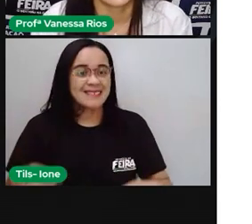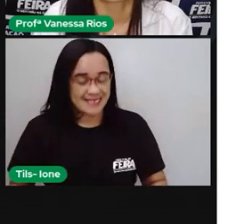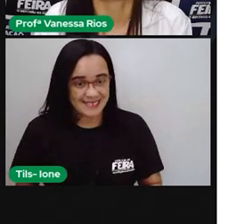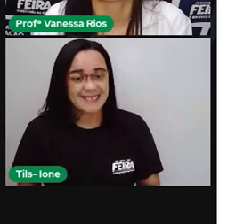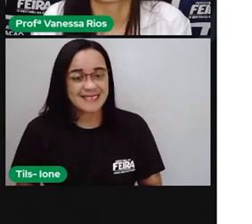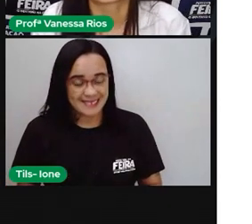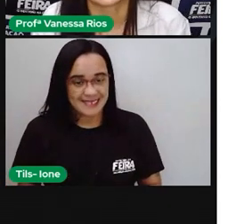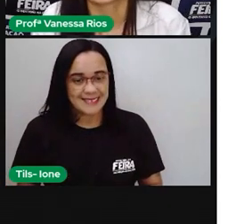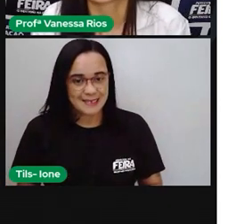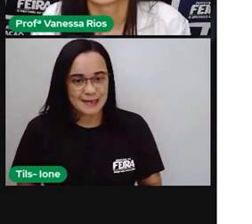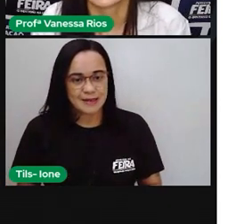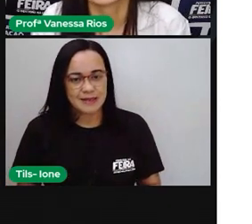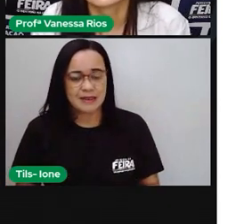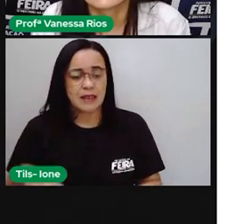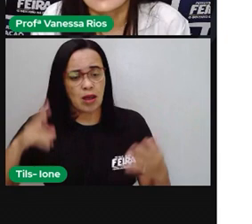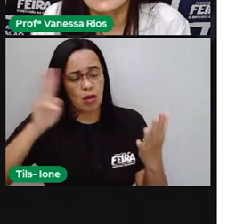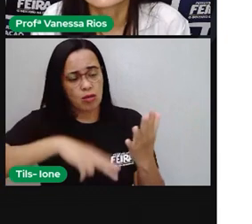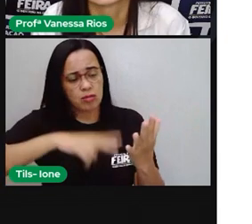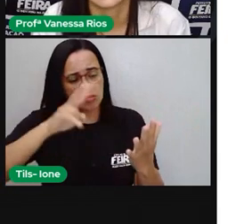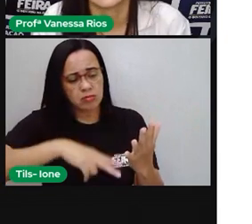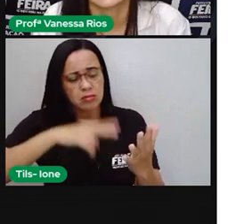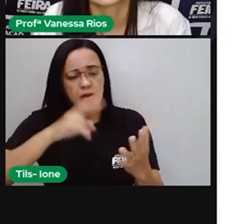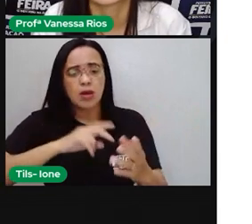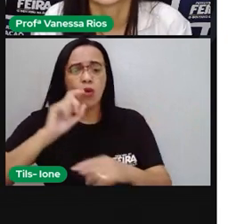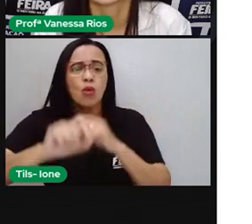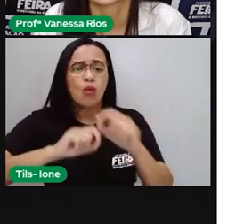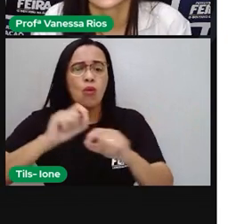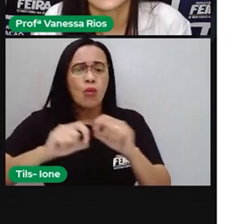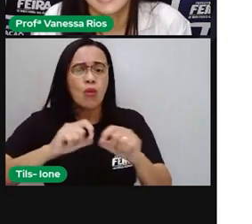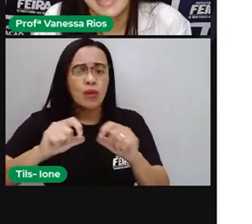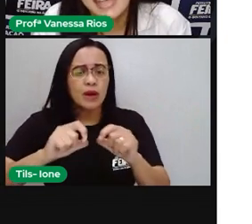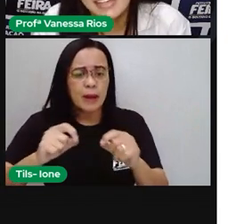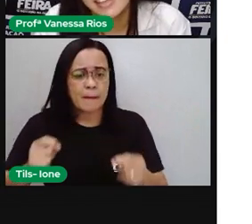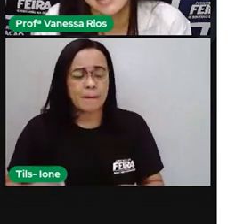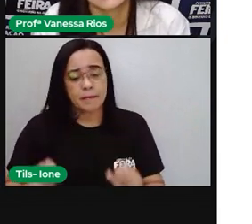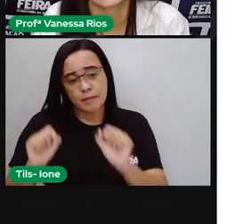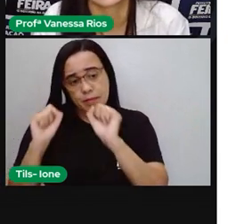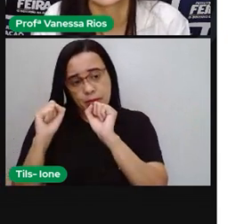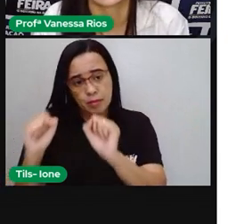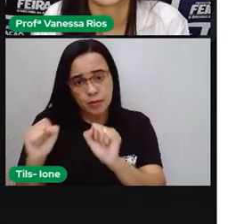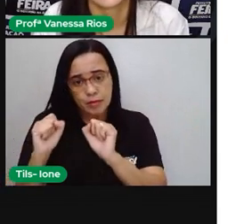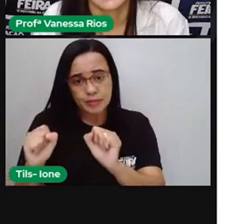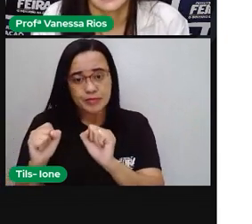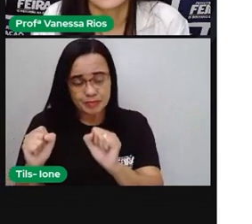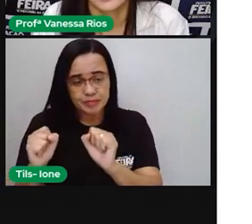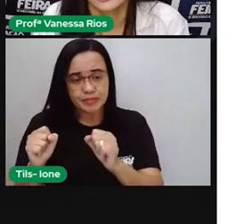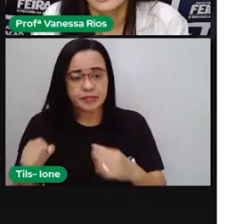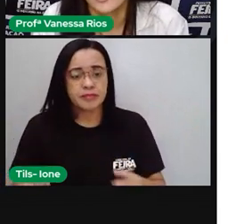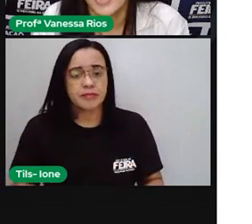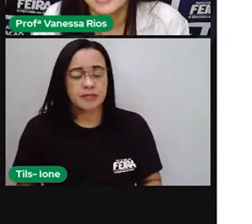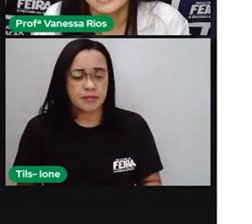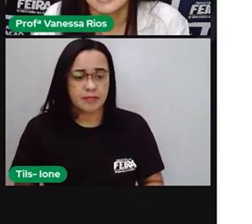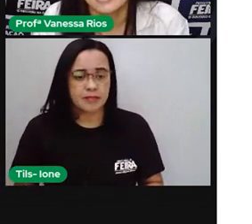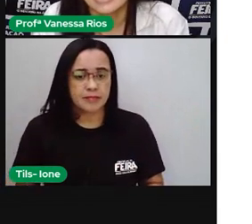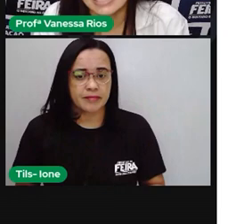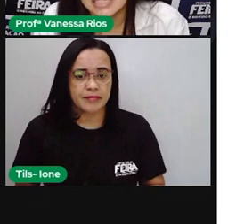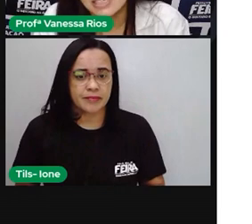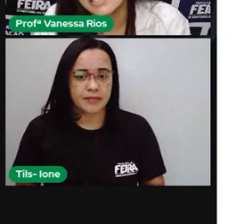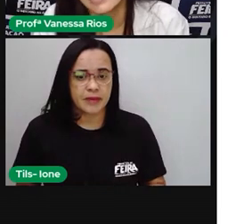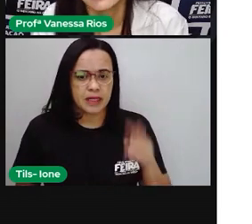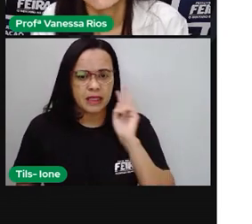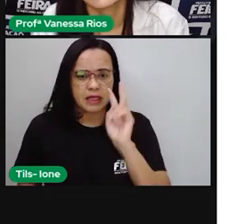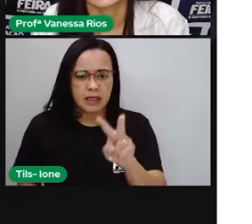E aí os livros, eles podem ir, né? Eles podem chegar até você. A Pro colocou aí esses